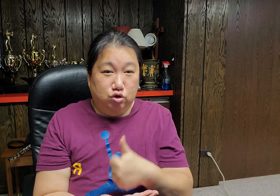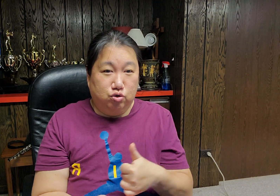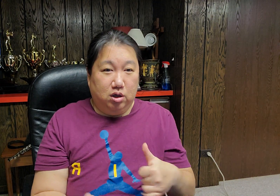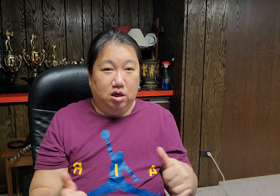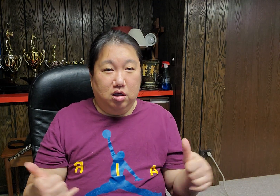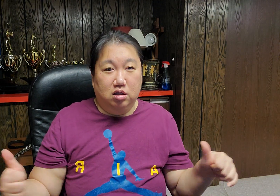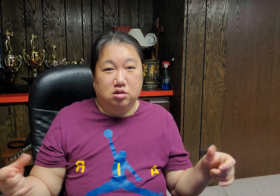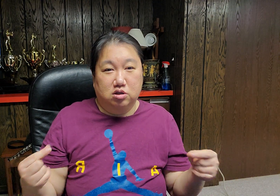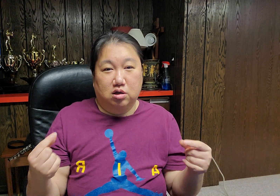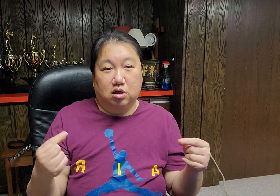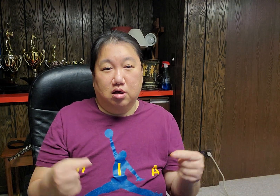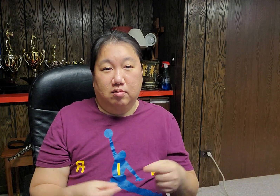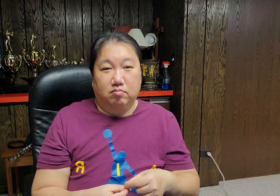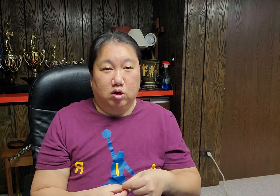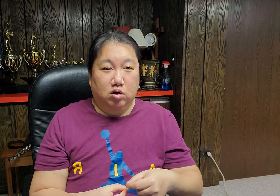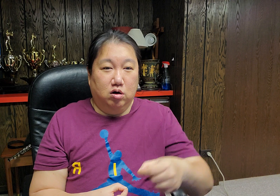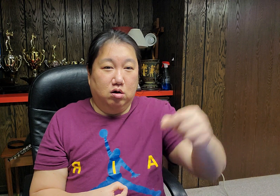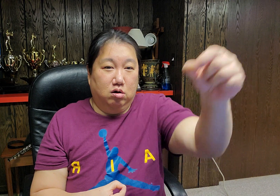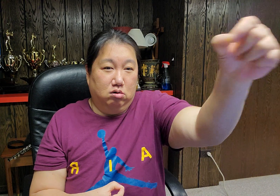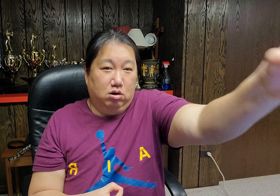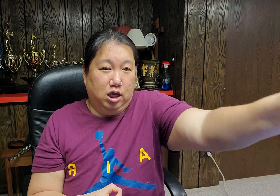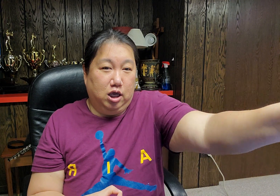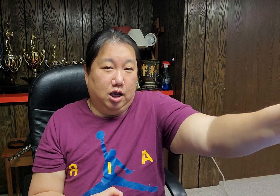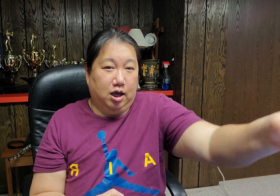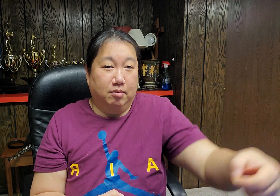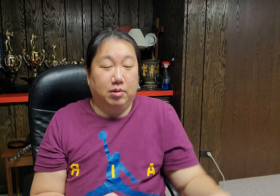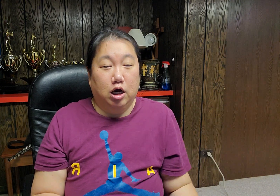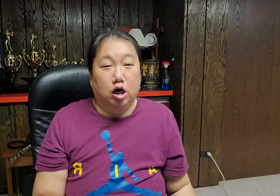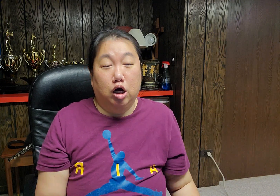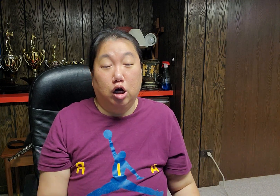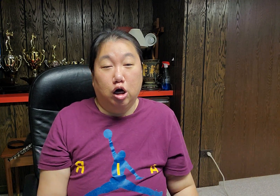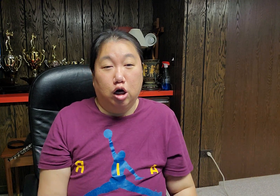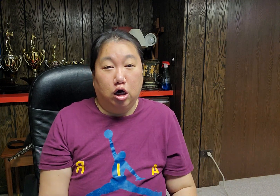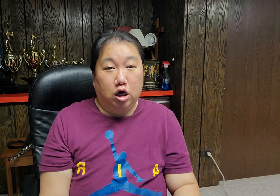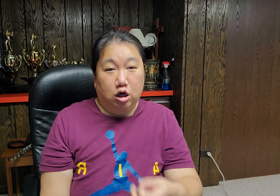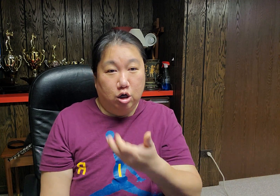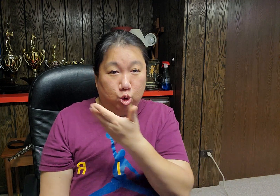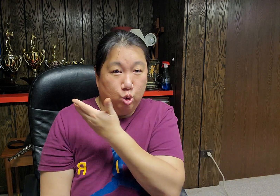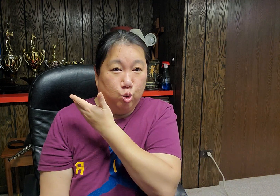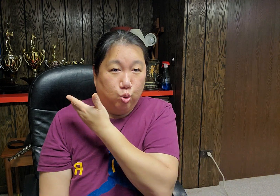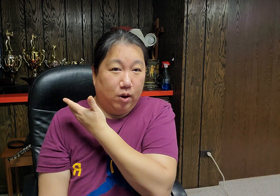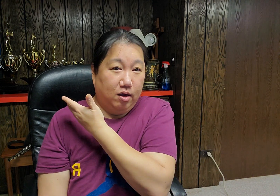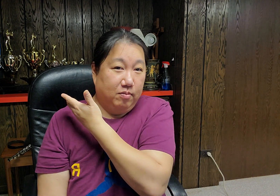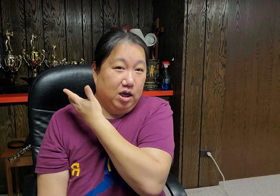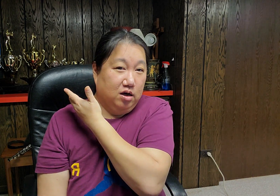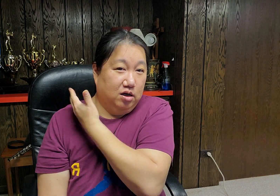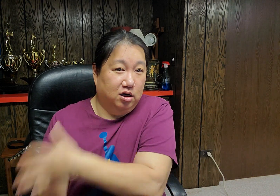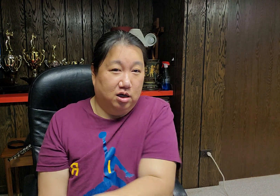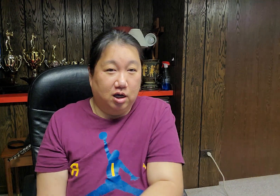죄인처럼 멀리하며 외면을